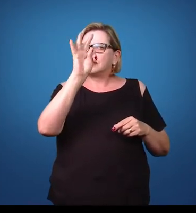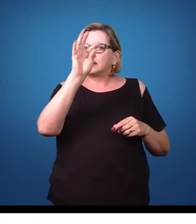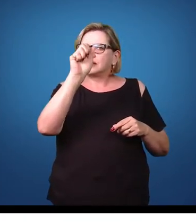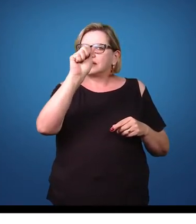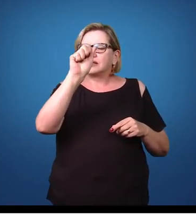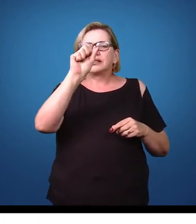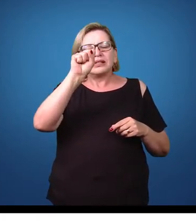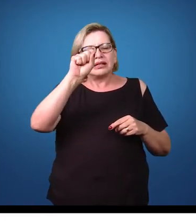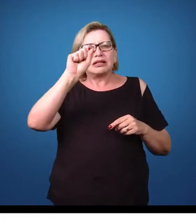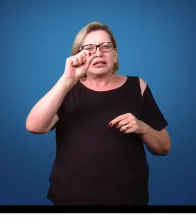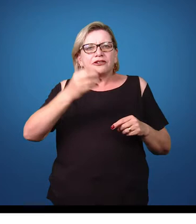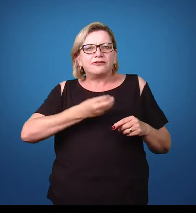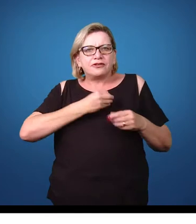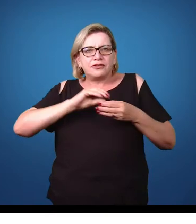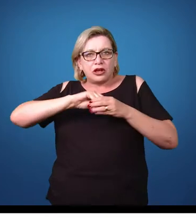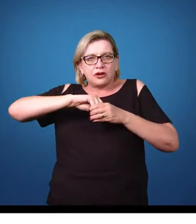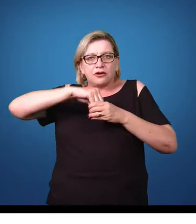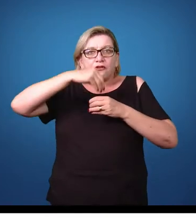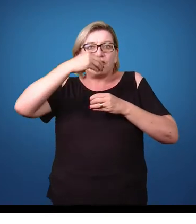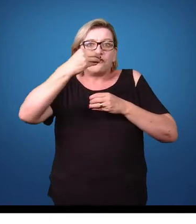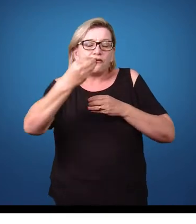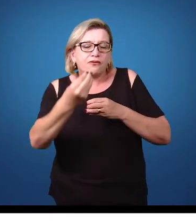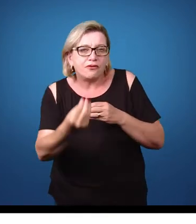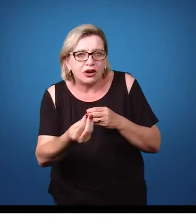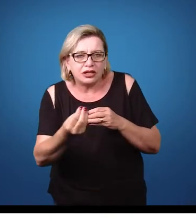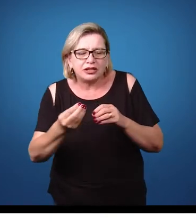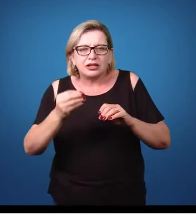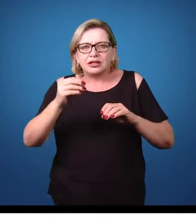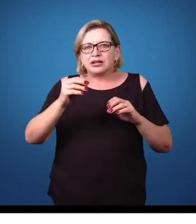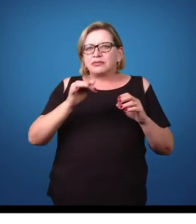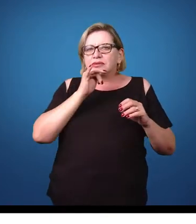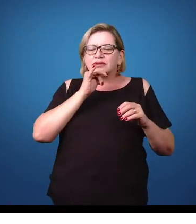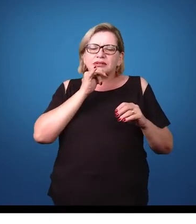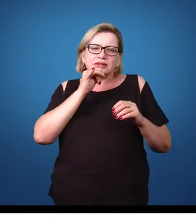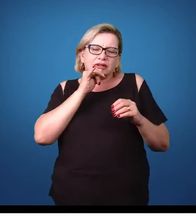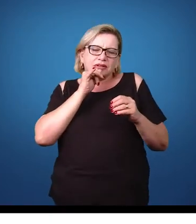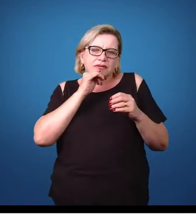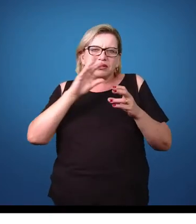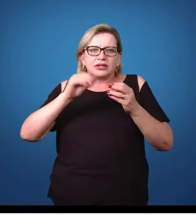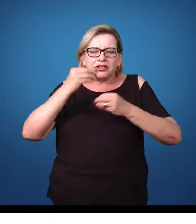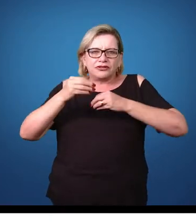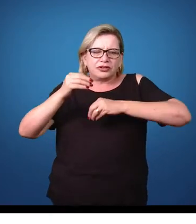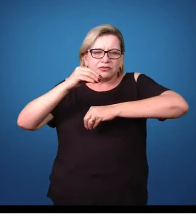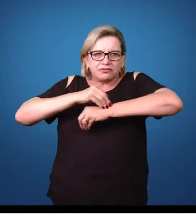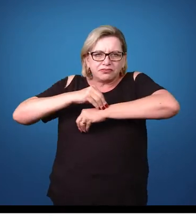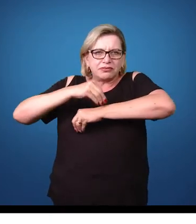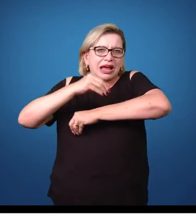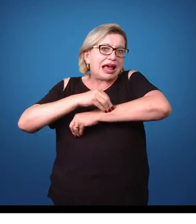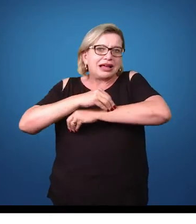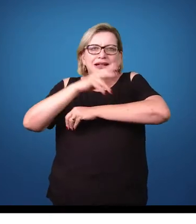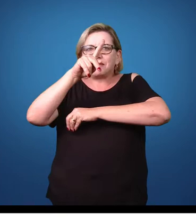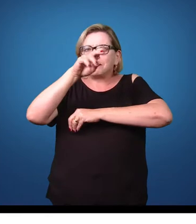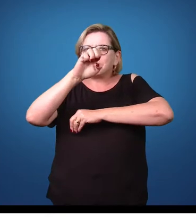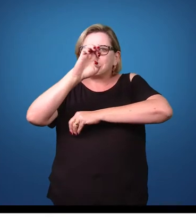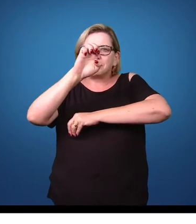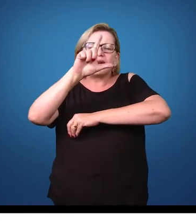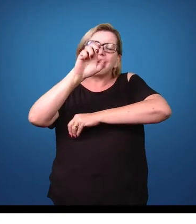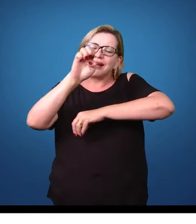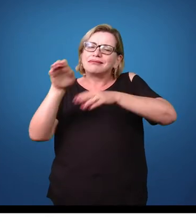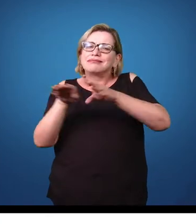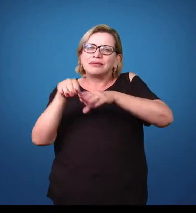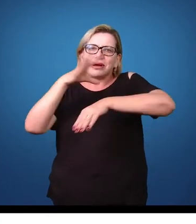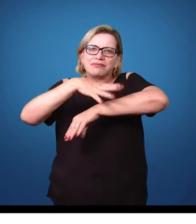estão presentes na região externa de um hospedeiro. No caso, o ser humano são parasitas que ficam aderidos à pele, aos